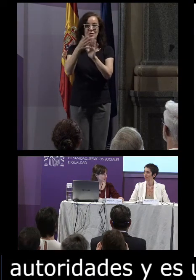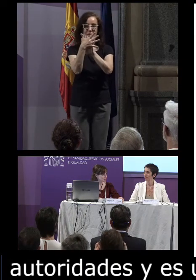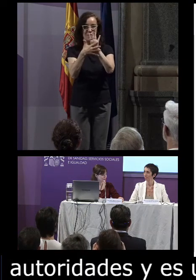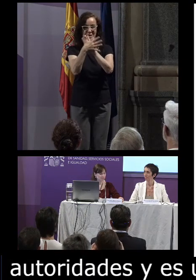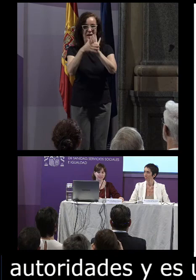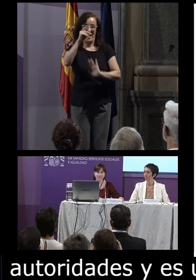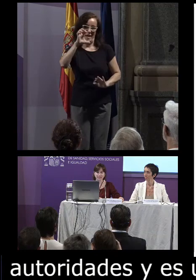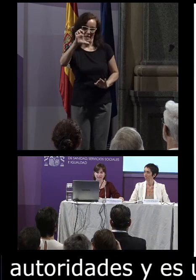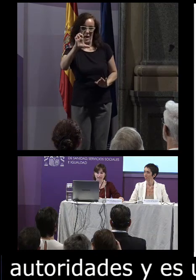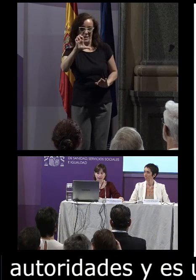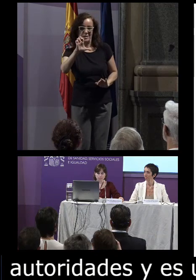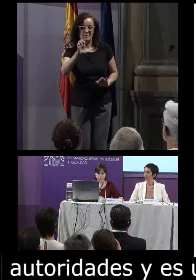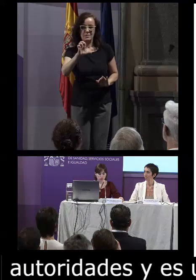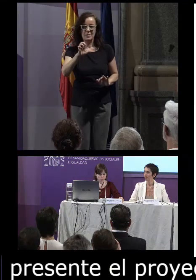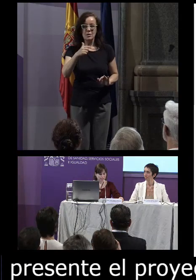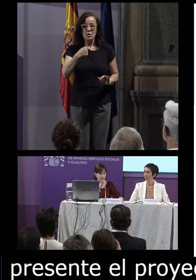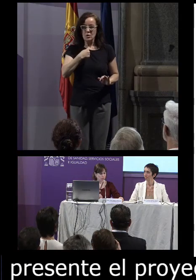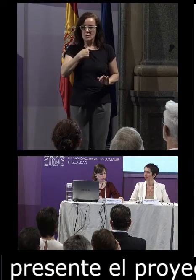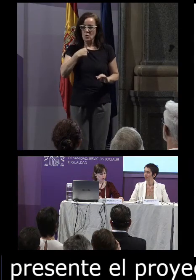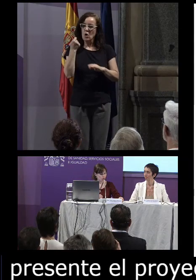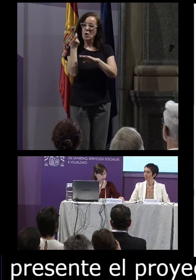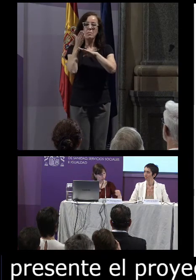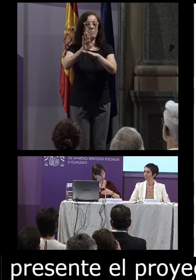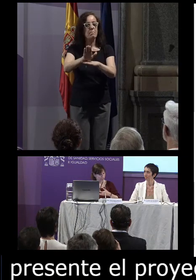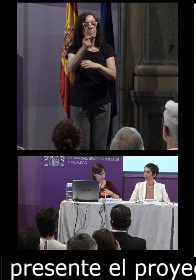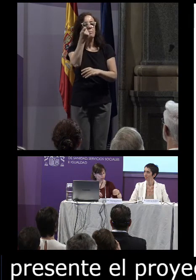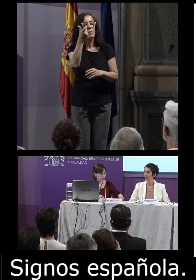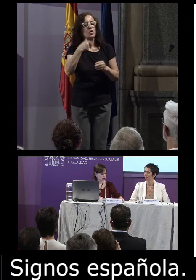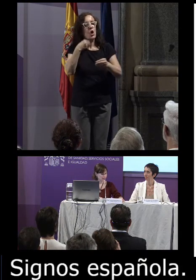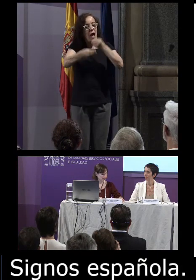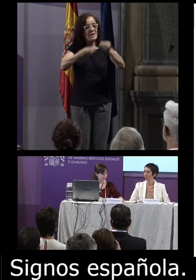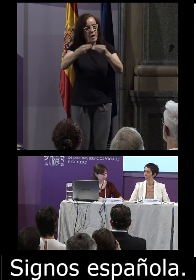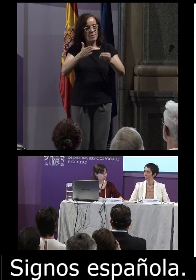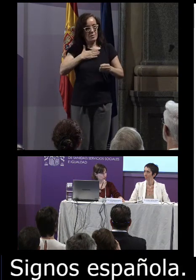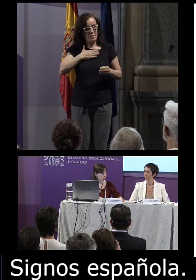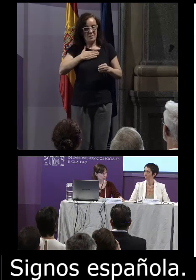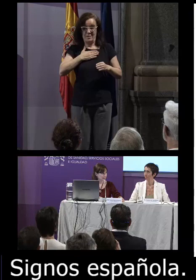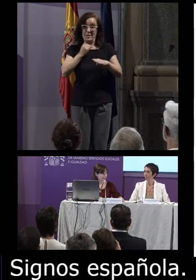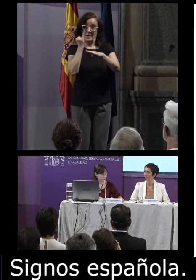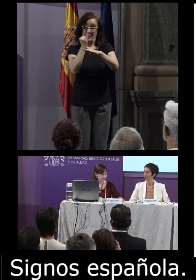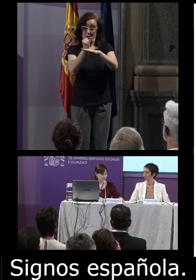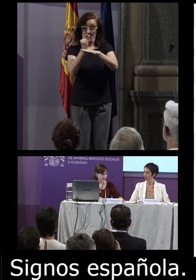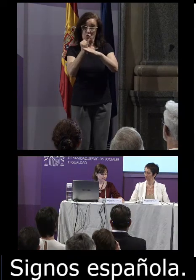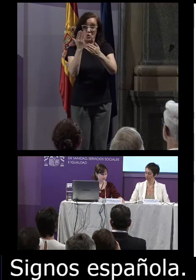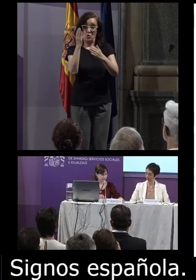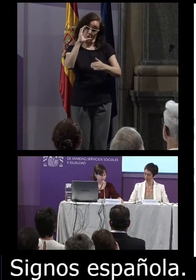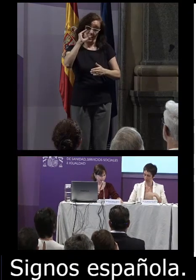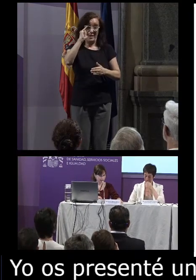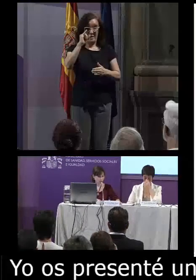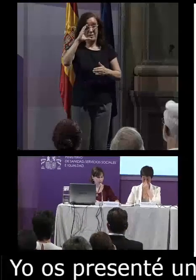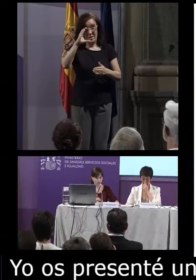signos española. Yo os presentaré un poco lo que estamos haciendo desde el Instituto de Estudios Catalanes desde